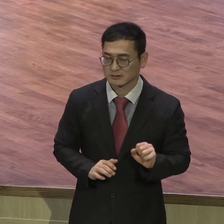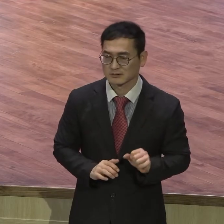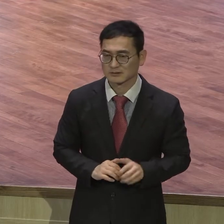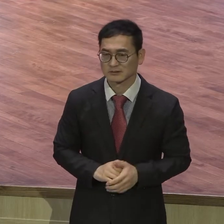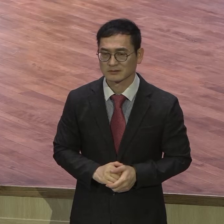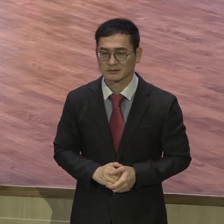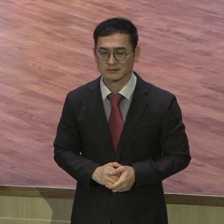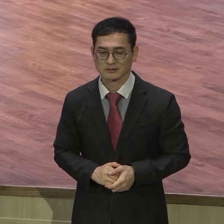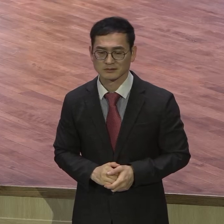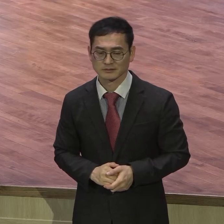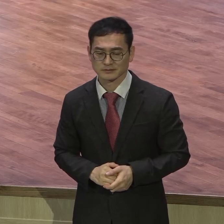어영부용하는 자